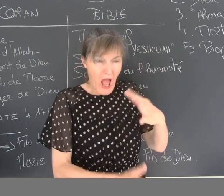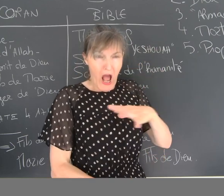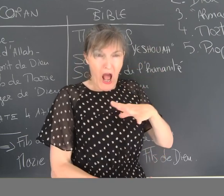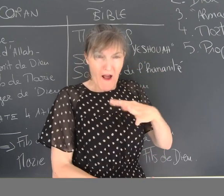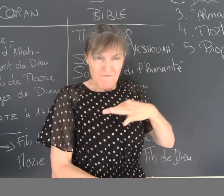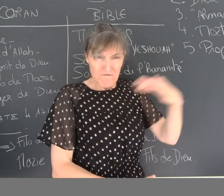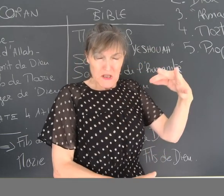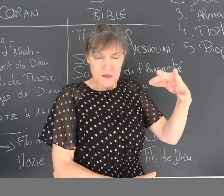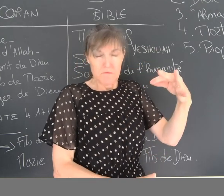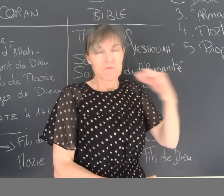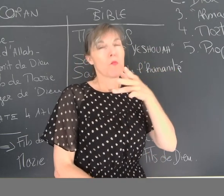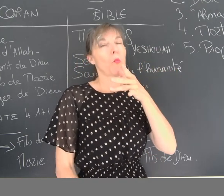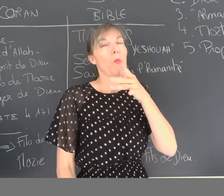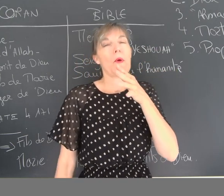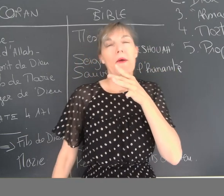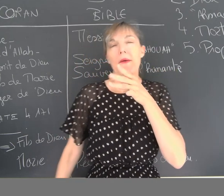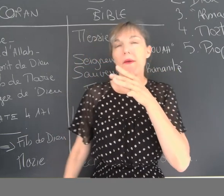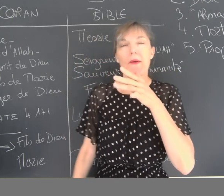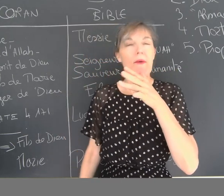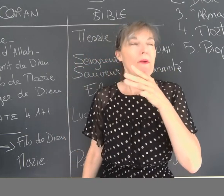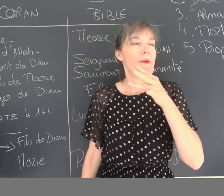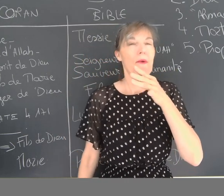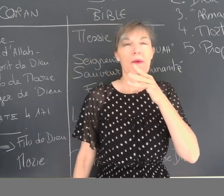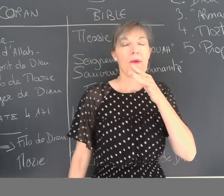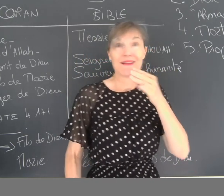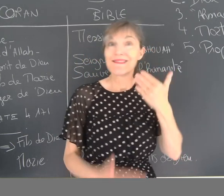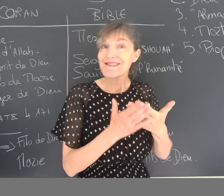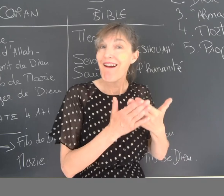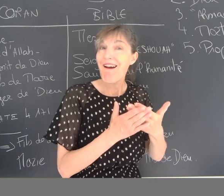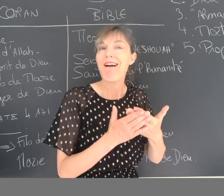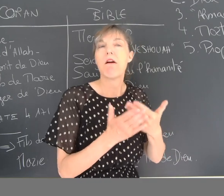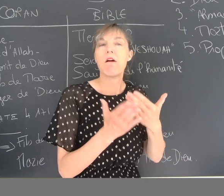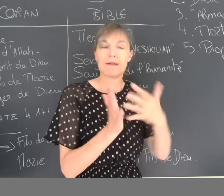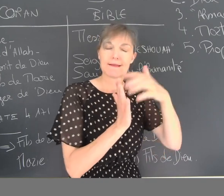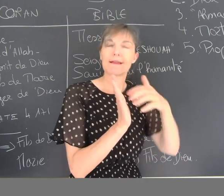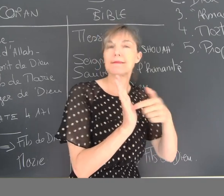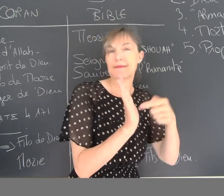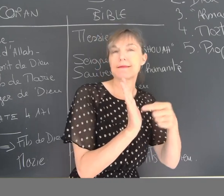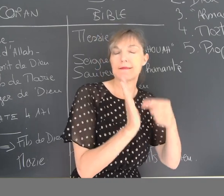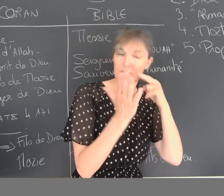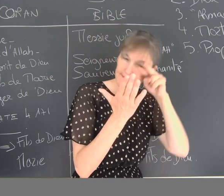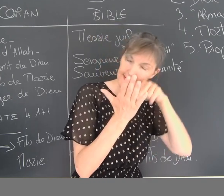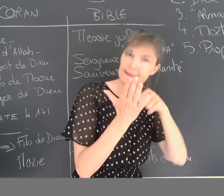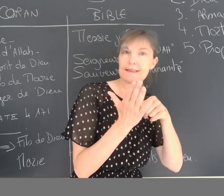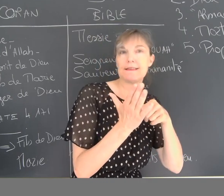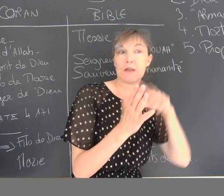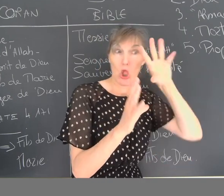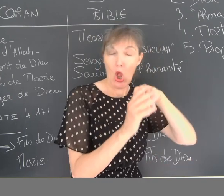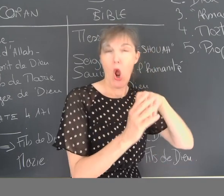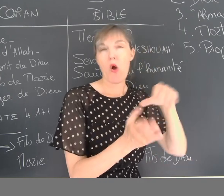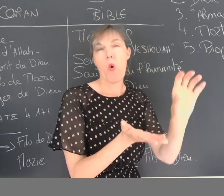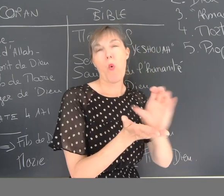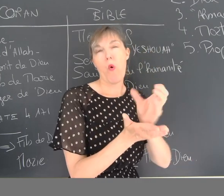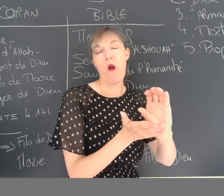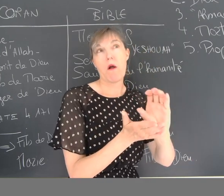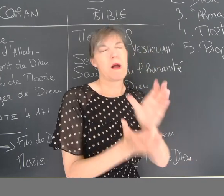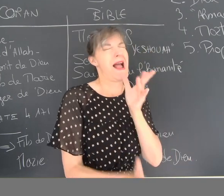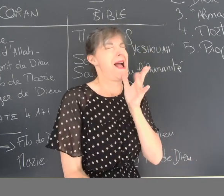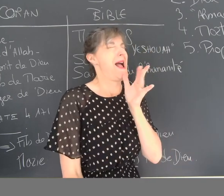il est posé cette question comment Dieu pourrait-il avoir un Fils ? Ce n'est pas possible. Ça, c'est la Sourate qui le dit. Et